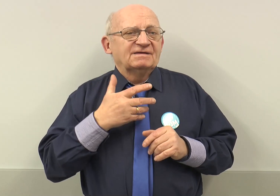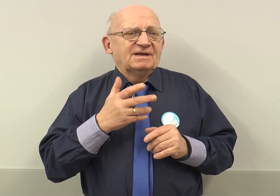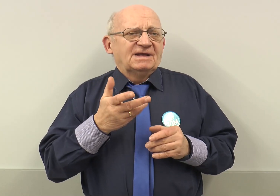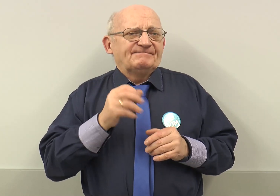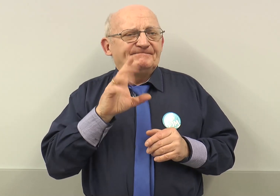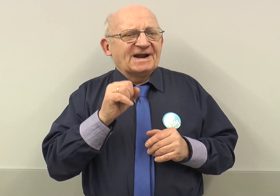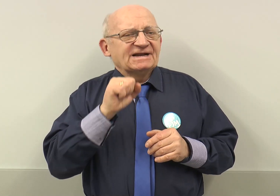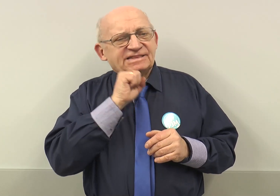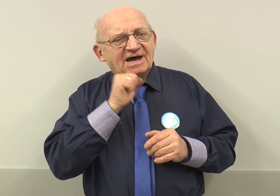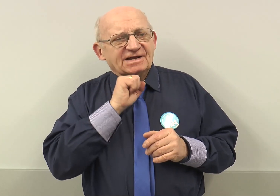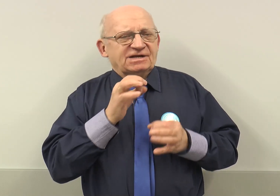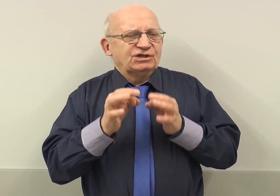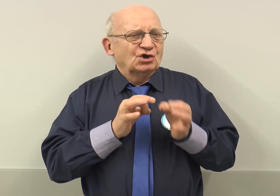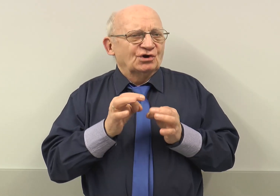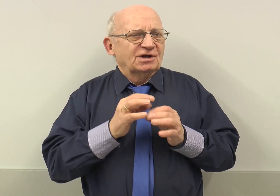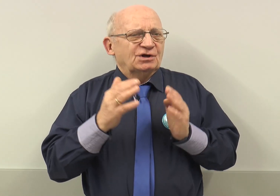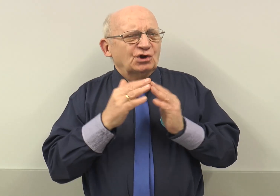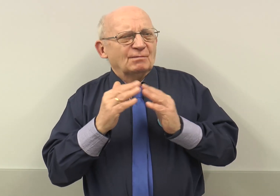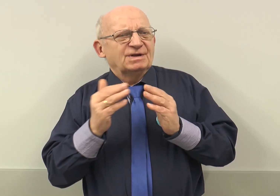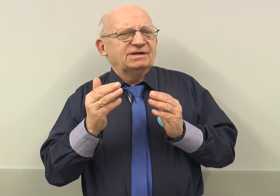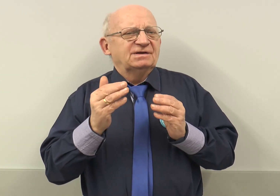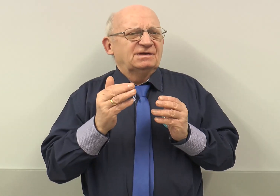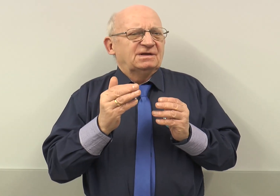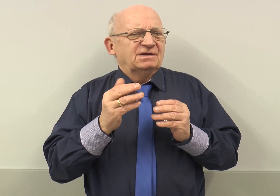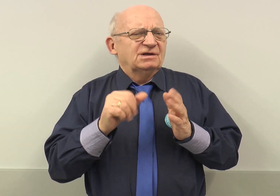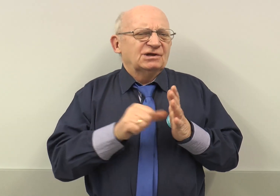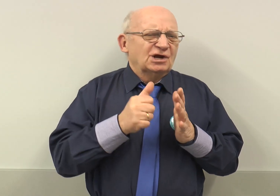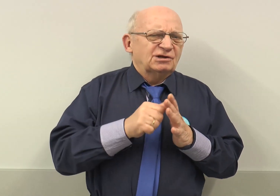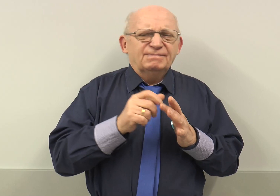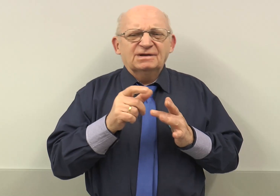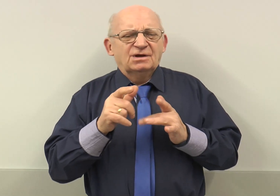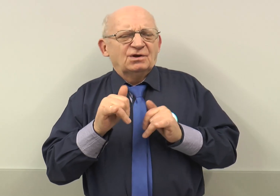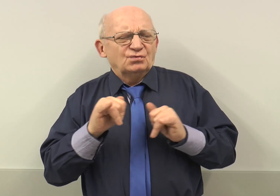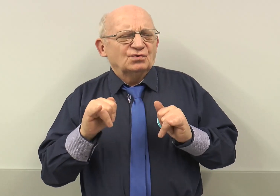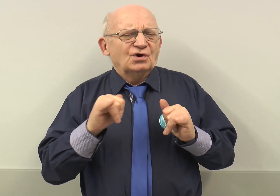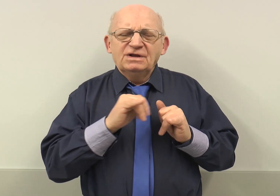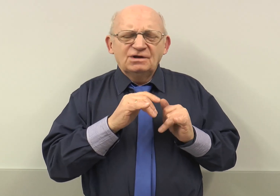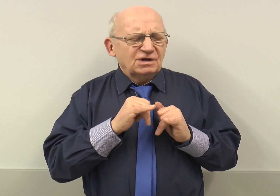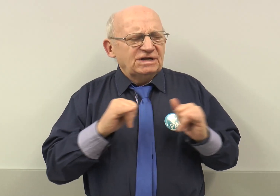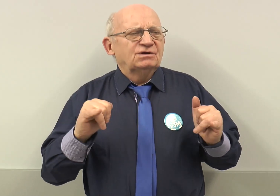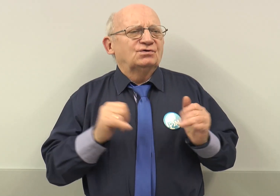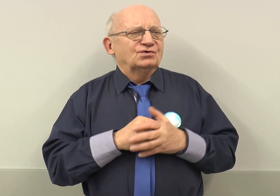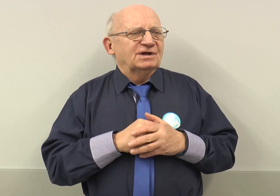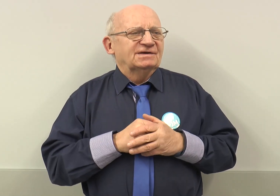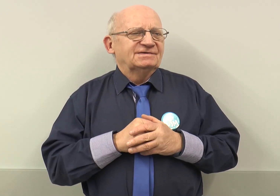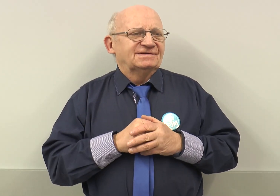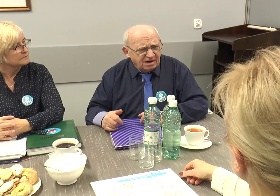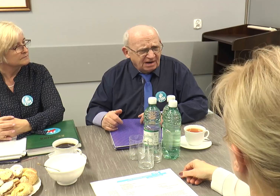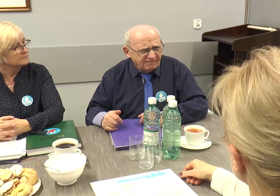prastare historie, domki, rzeźby i różne. Członkowie